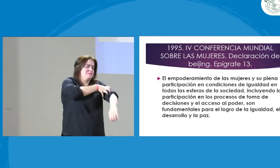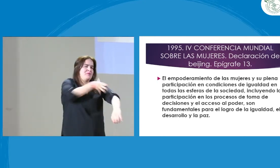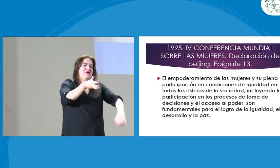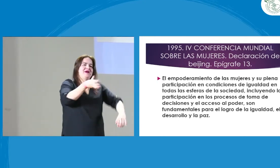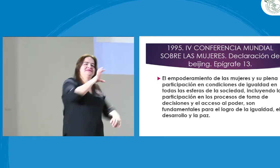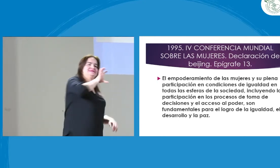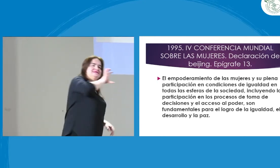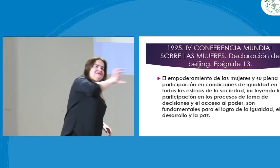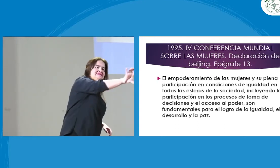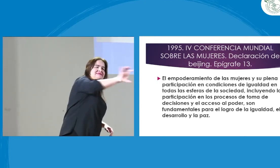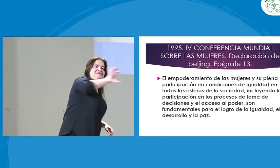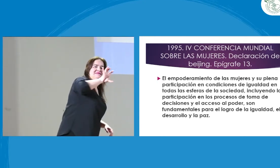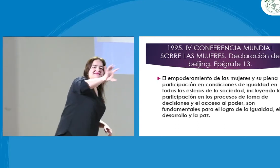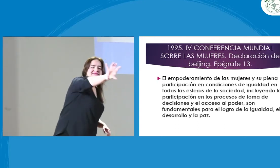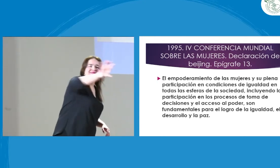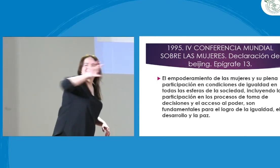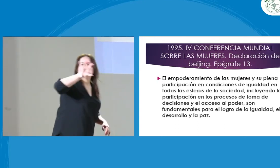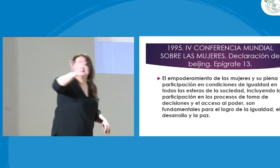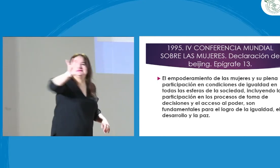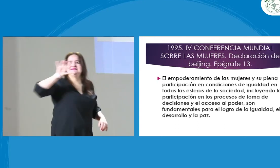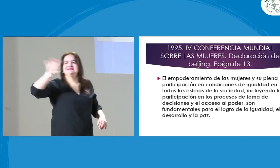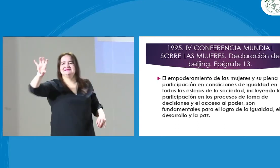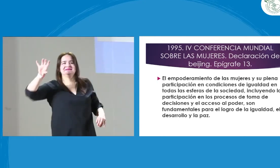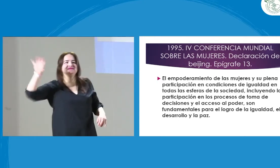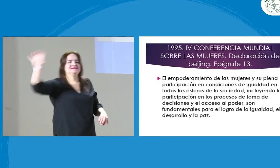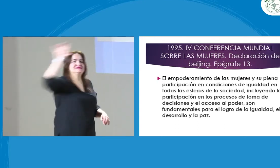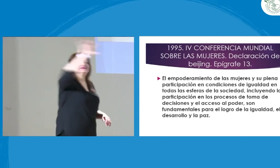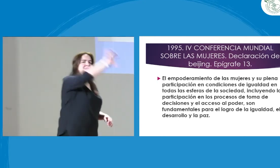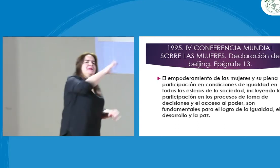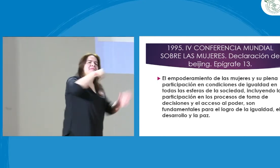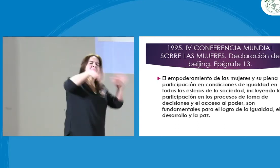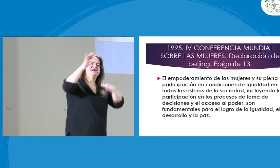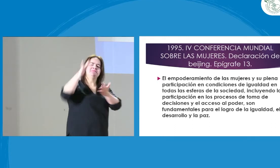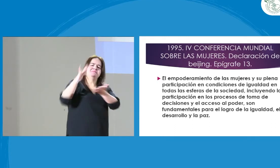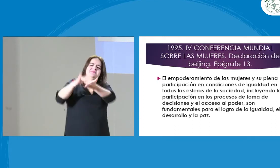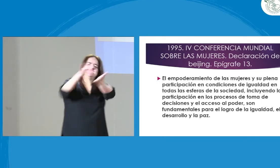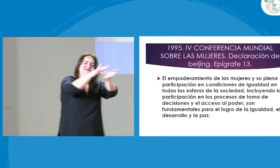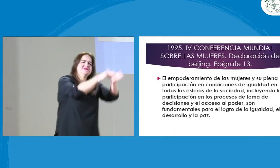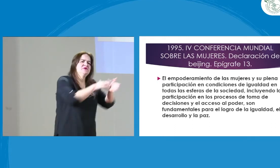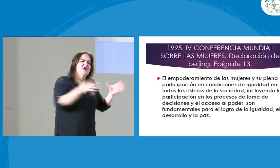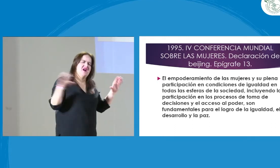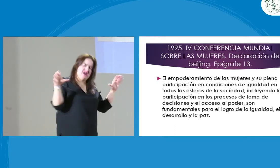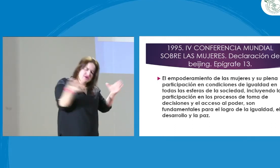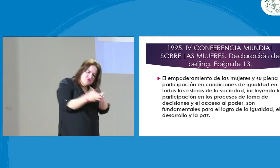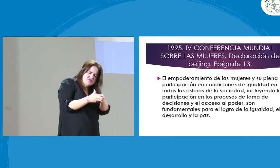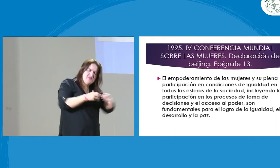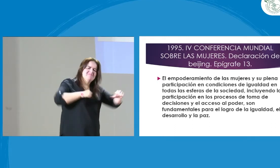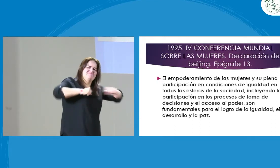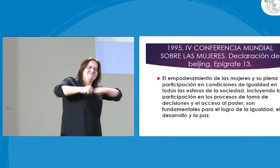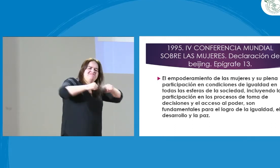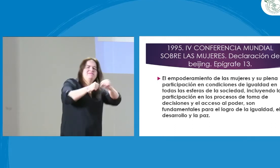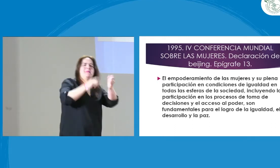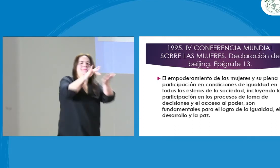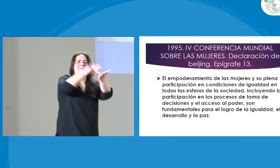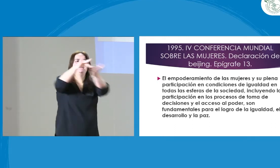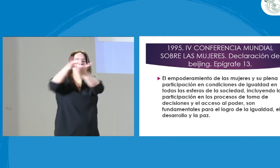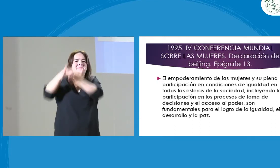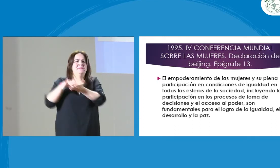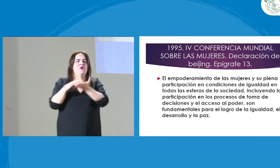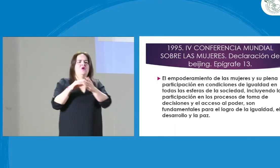menciona en la Conferencia Mundial de Mujeres donde se debe empoderar en diferentes aspectos, que se debe empoderar en la participación,